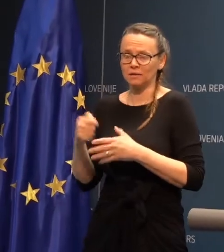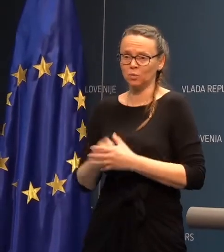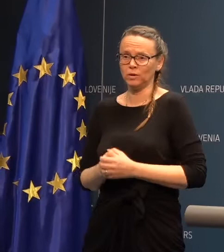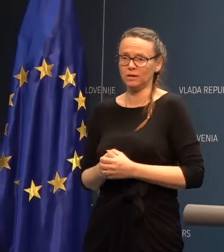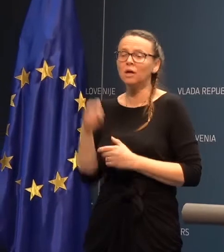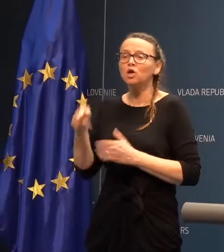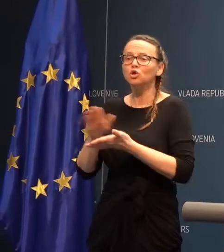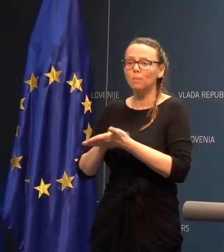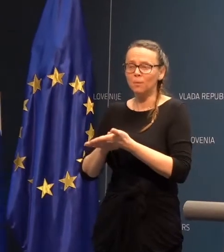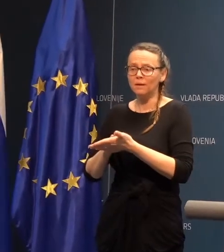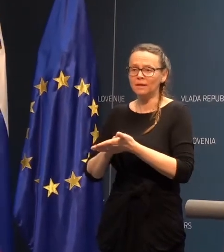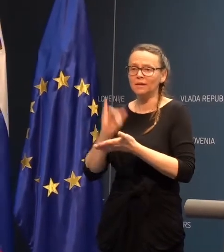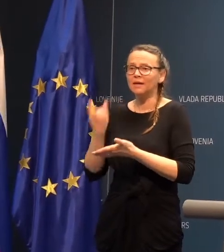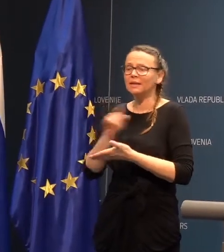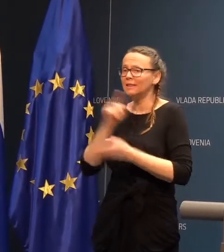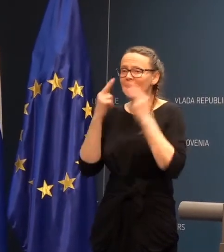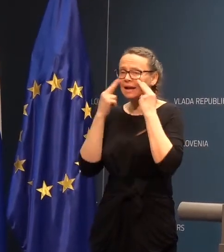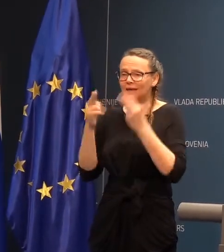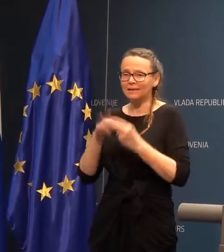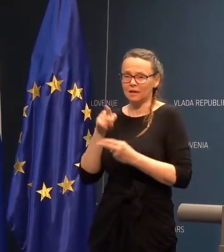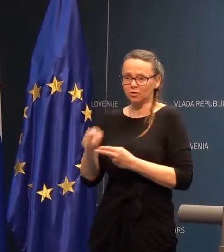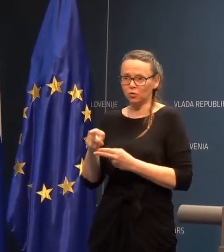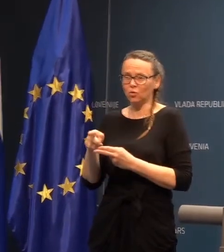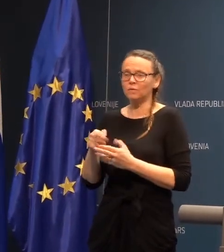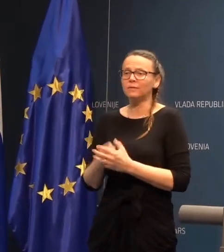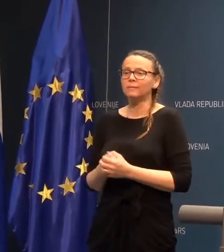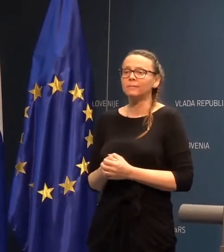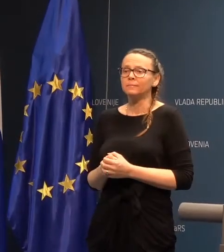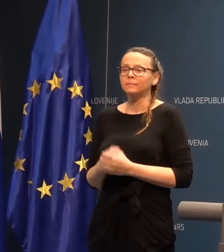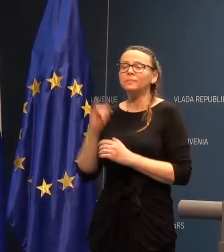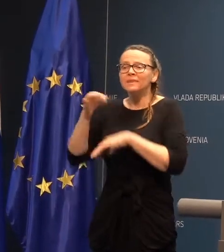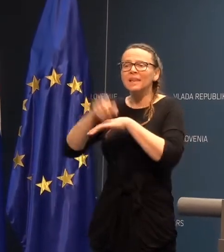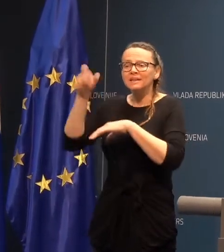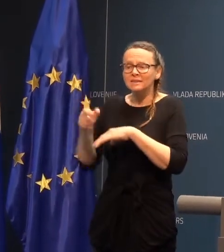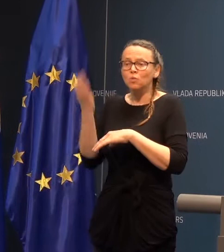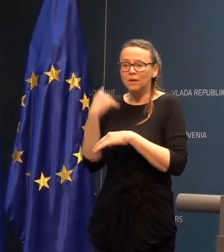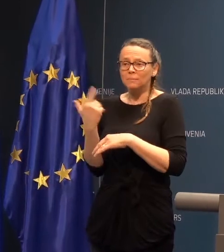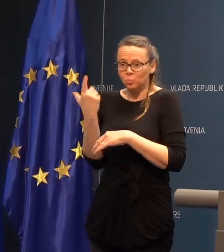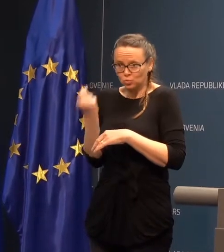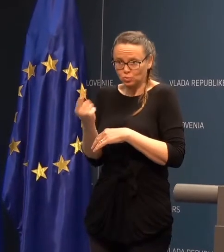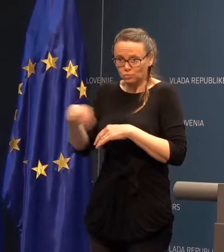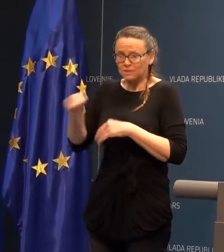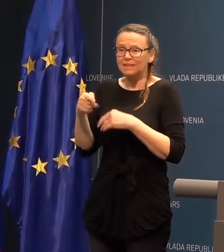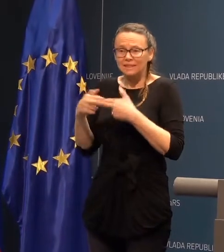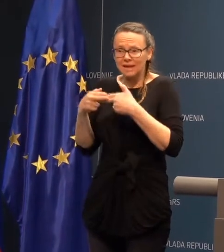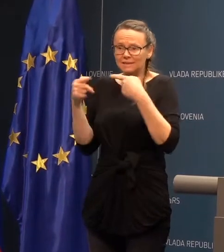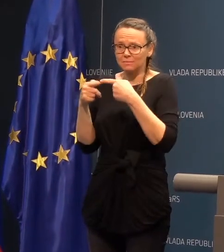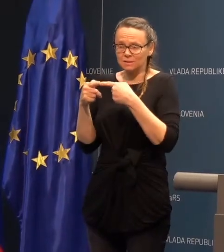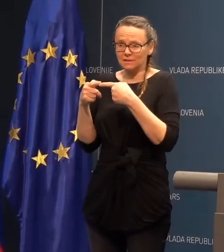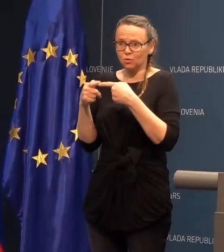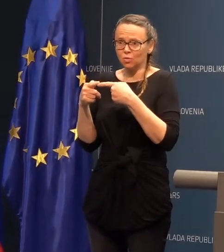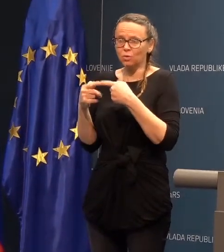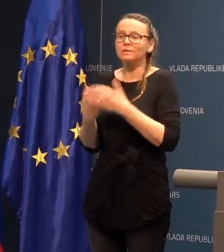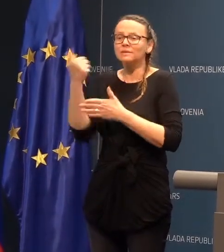Kar pomeni, da ne glede na to, da je zdravnik z njih bil v dokaj tesnem stiku,